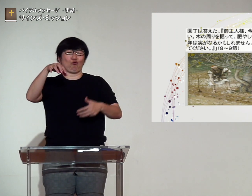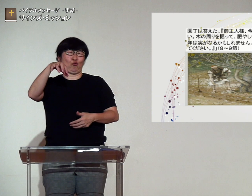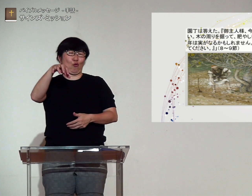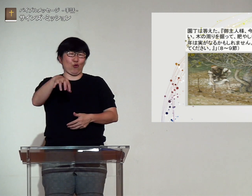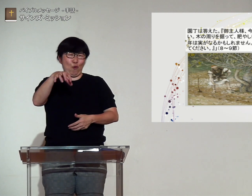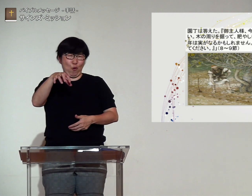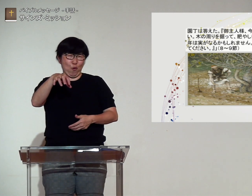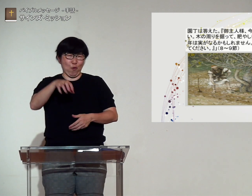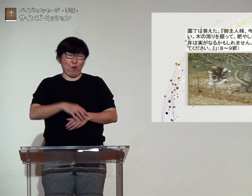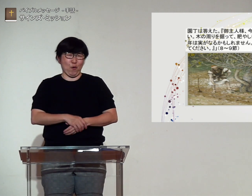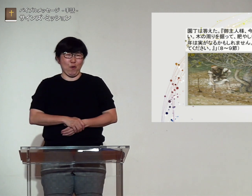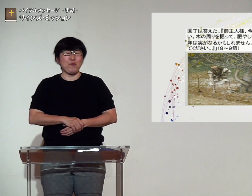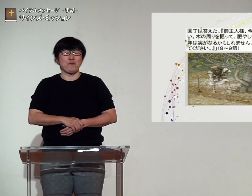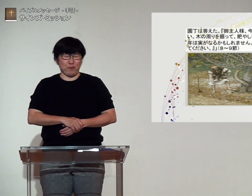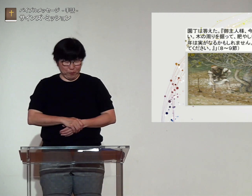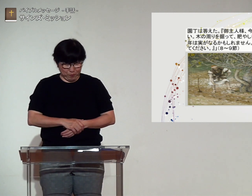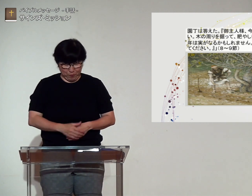節から9節のところです